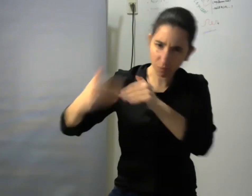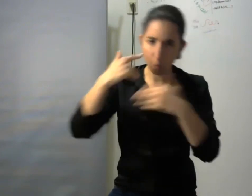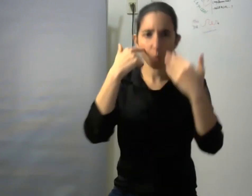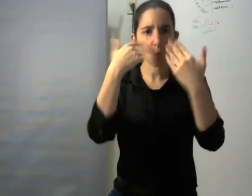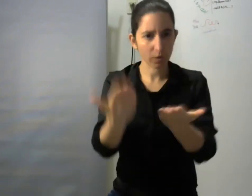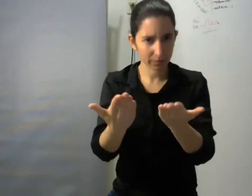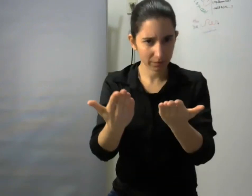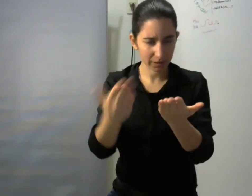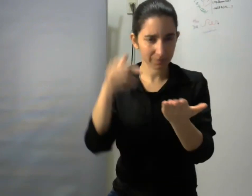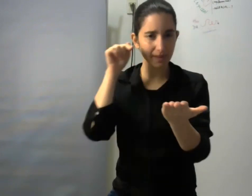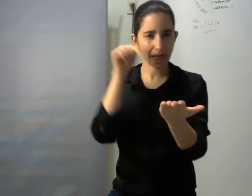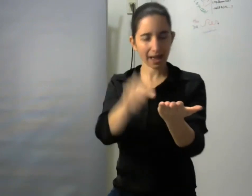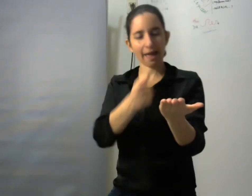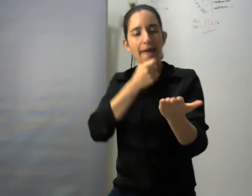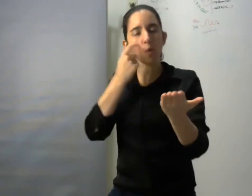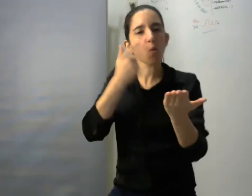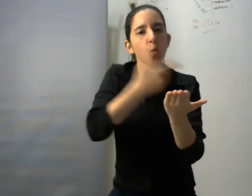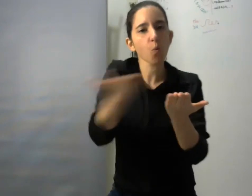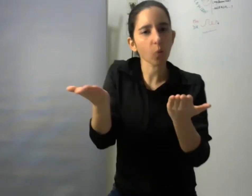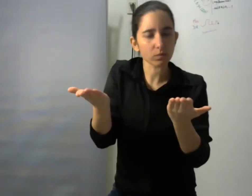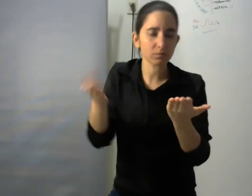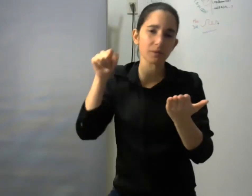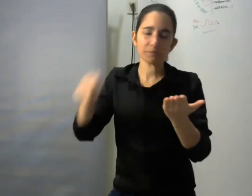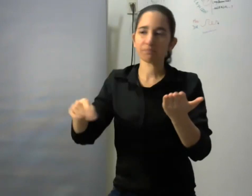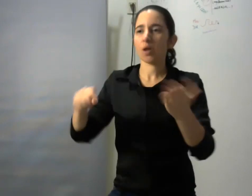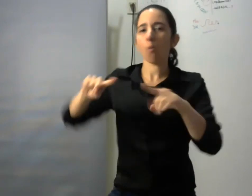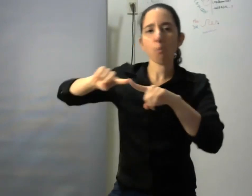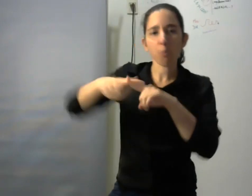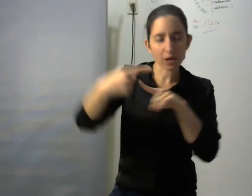sirve de modelo sirve de ejemplo sirve de memoria de lo que se hizo